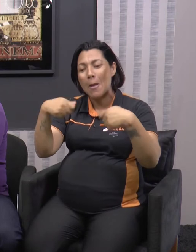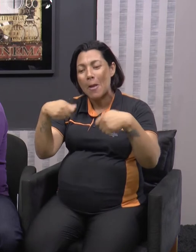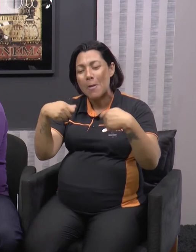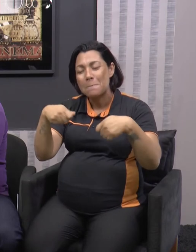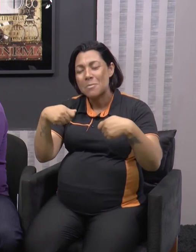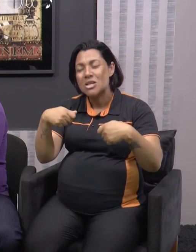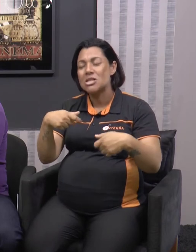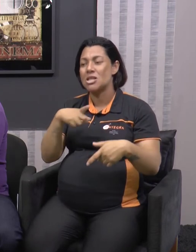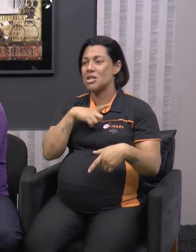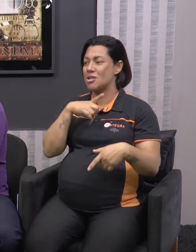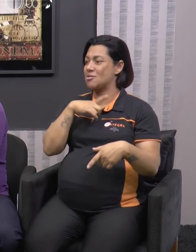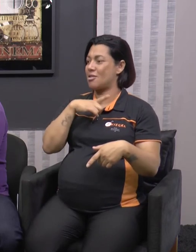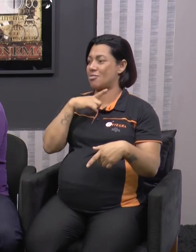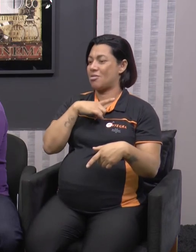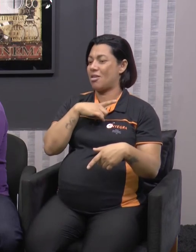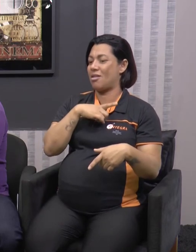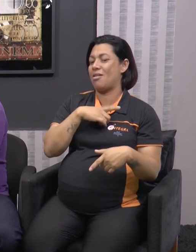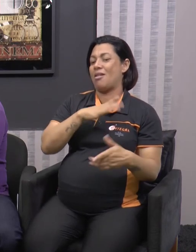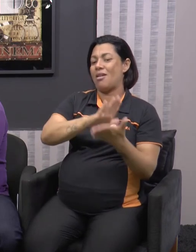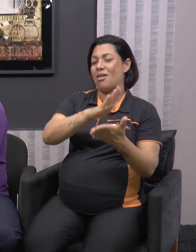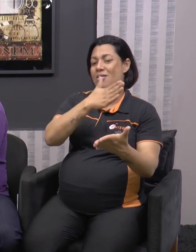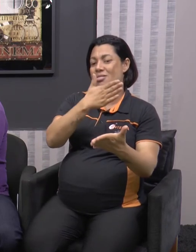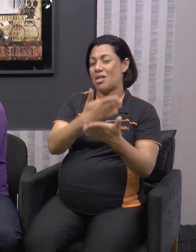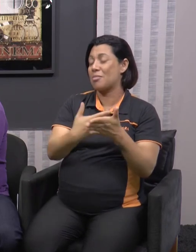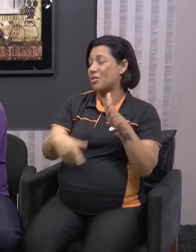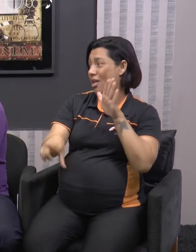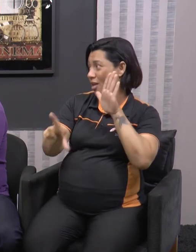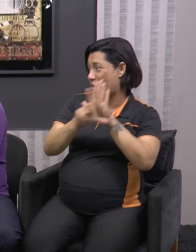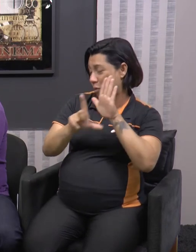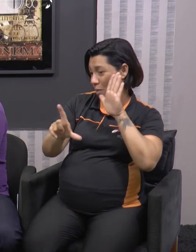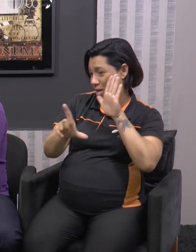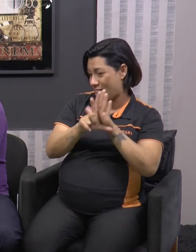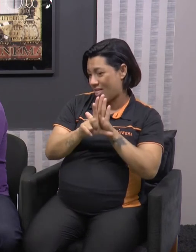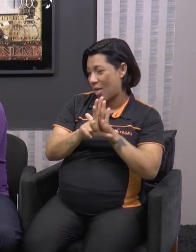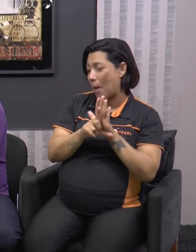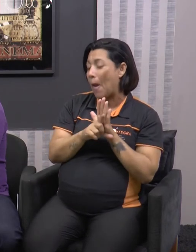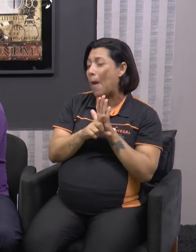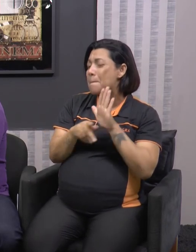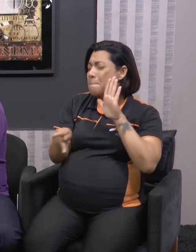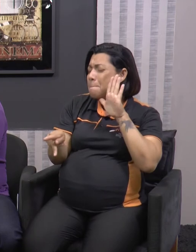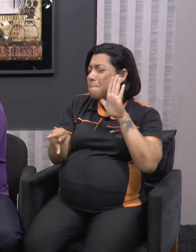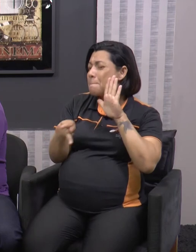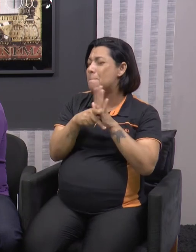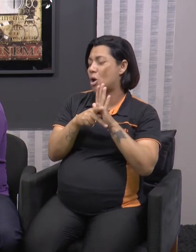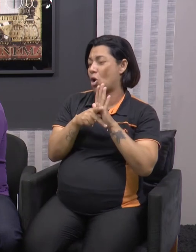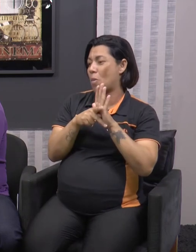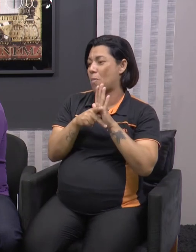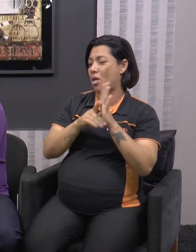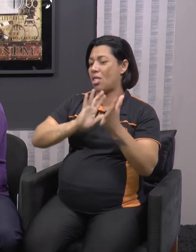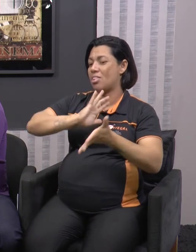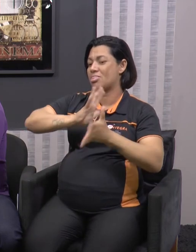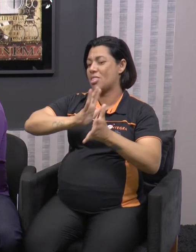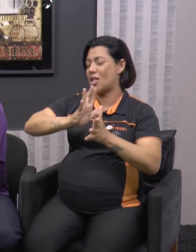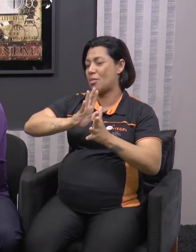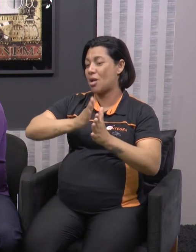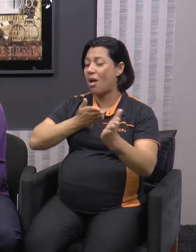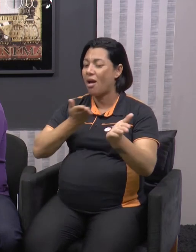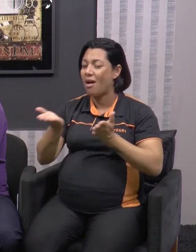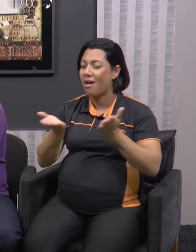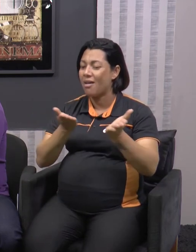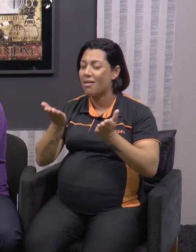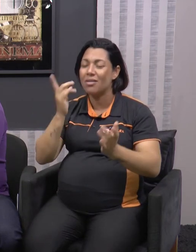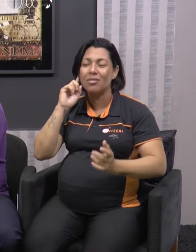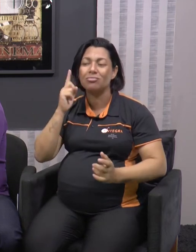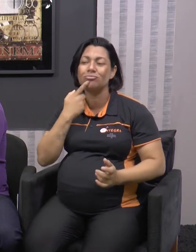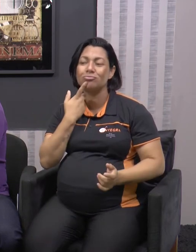.436. Ela foi fundada dia 24 de abril de 2002. E ela é uma lei que garante a acessibilidade dos surdos